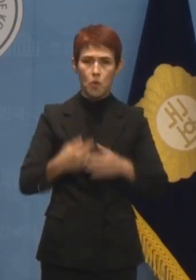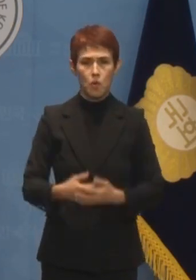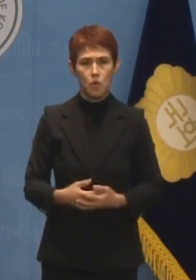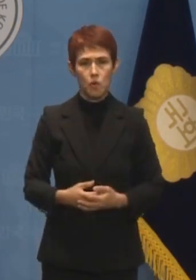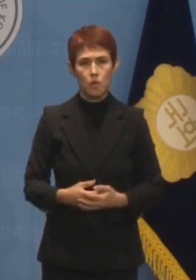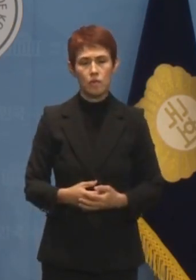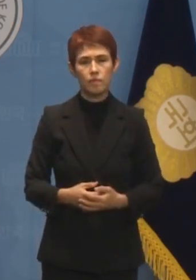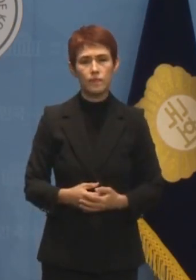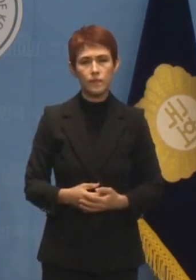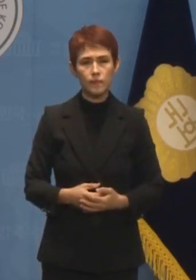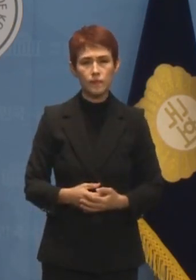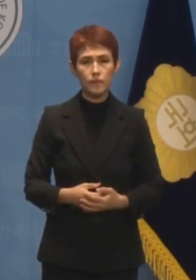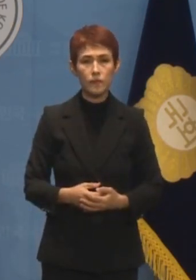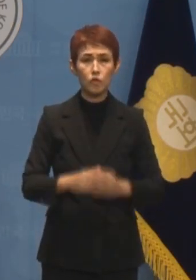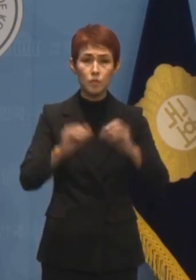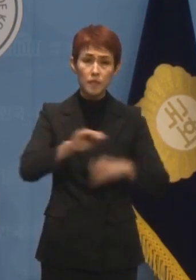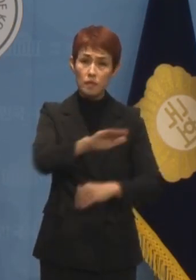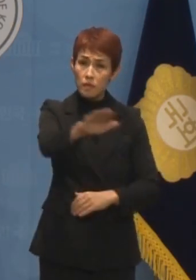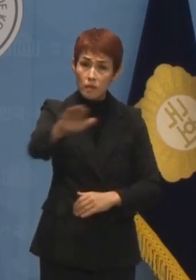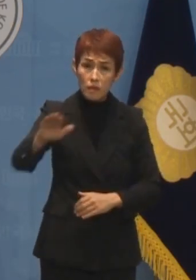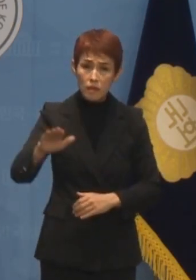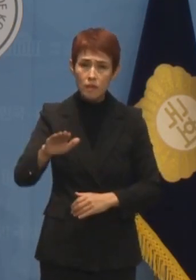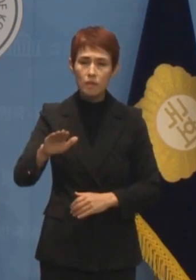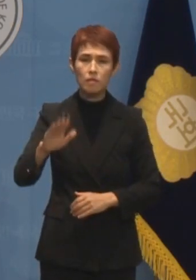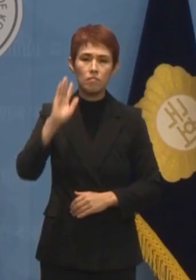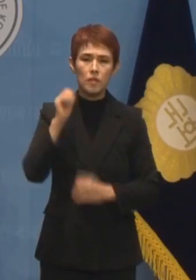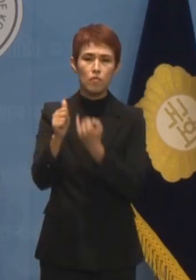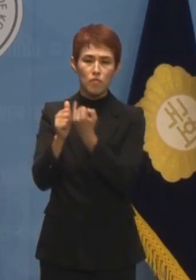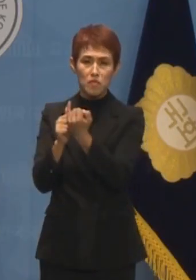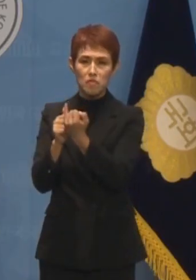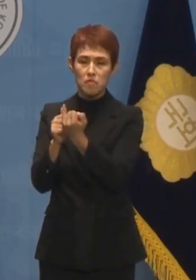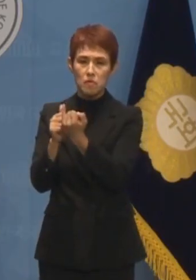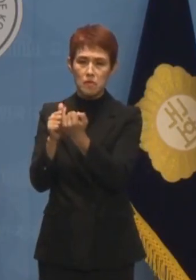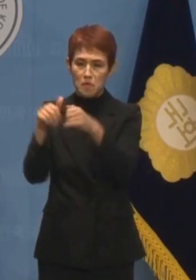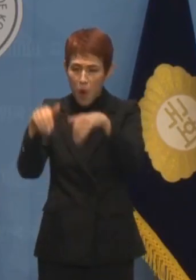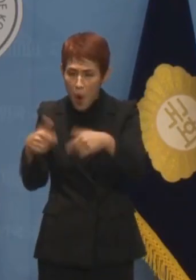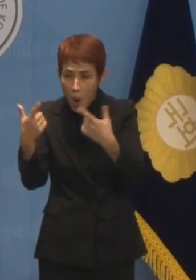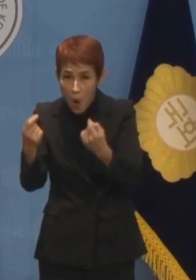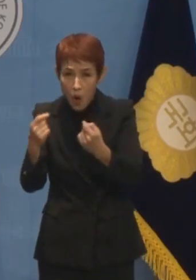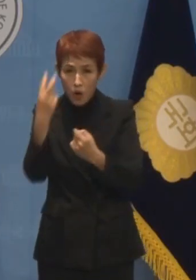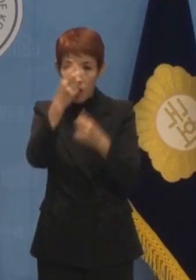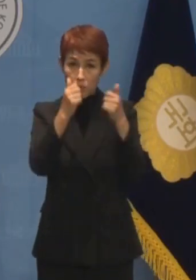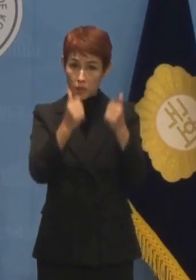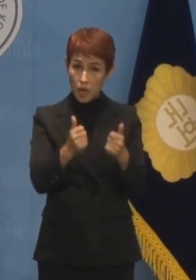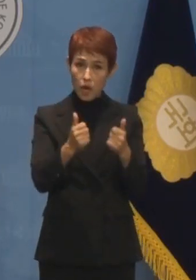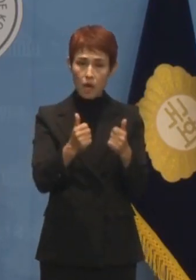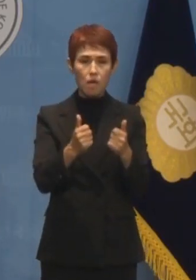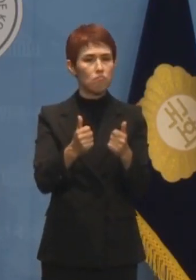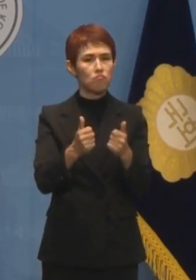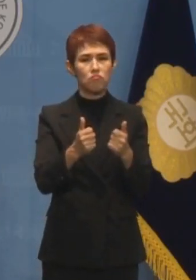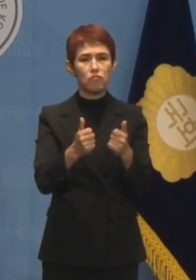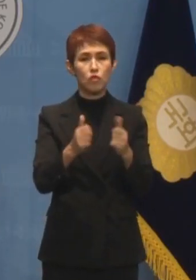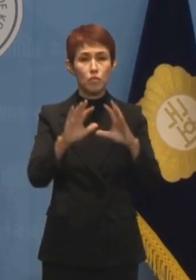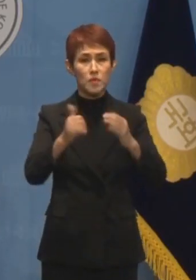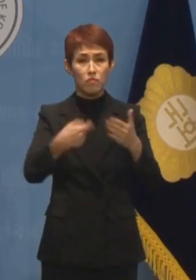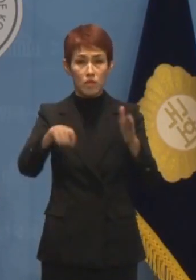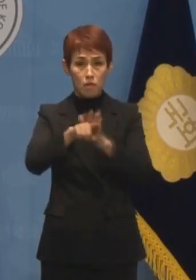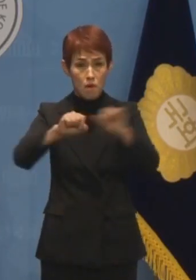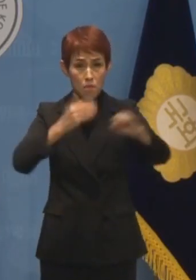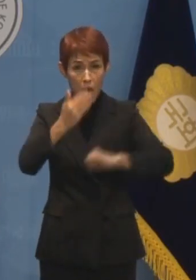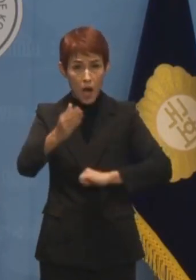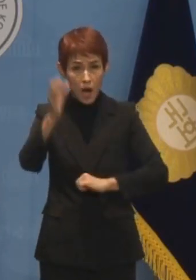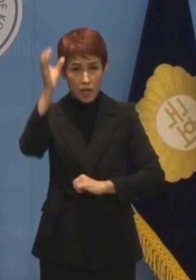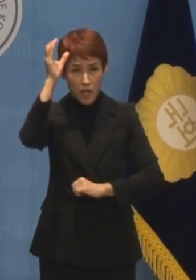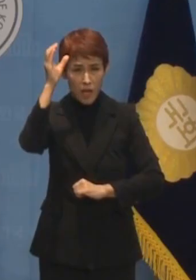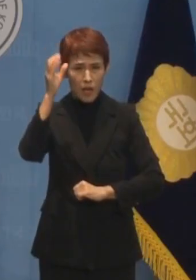국민께서는 김건희 로펌으로 전락한 검찰이 국민의 대변자로 돌아올 것으로 기대하시지